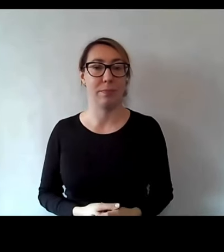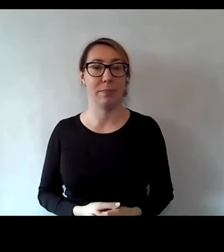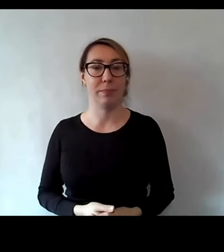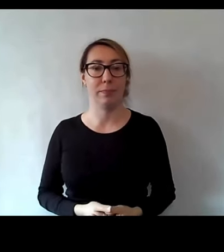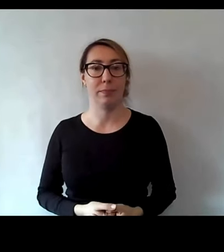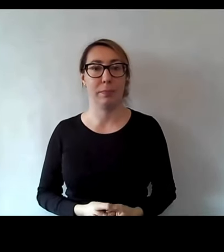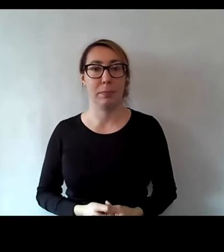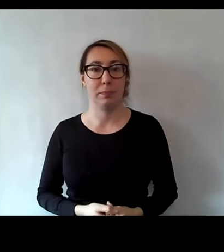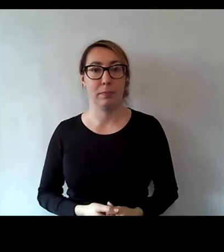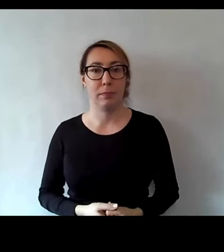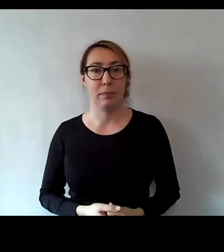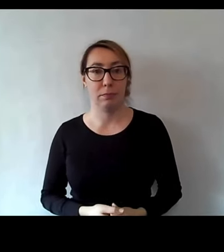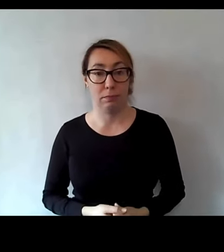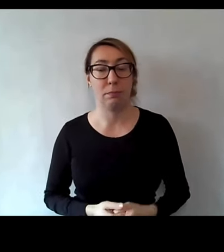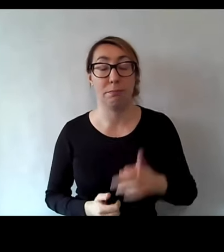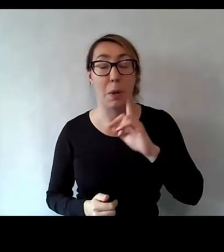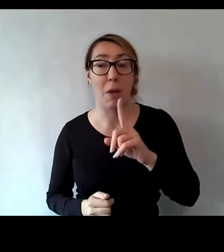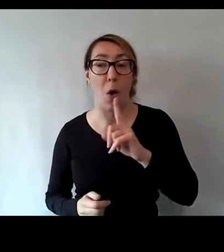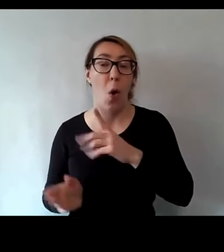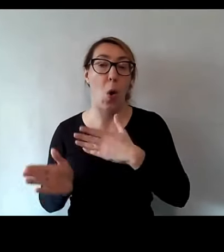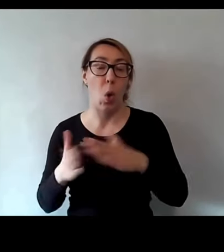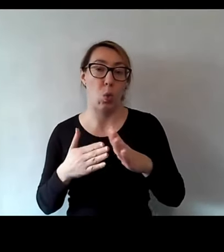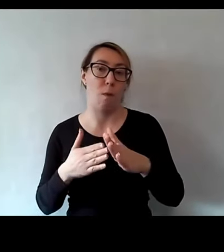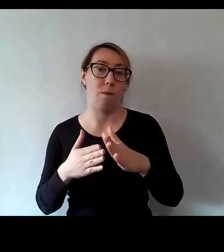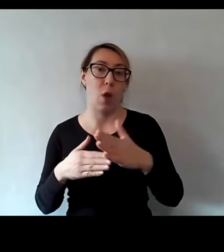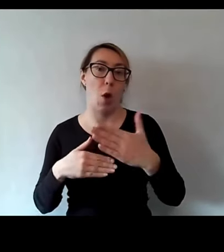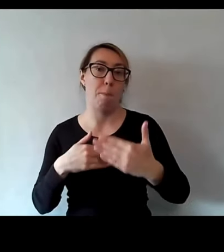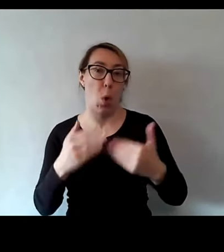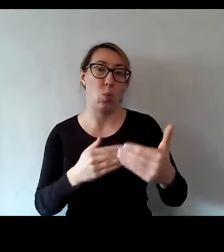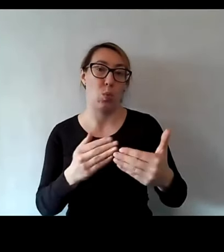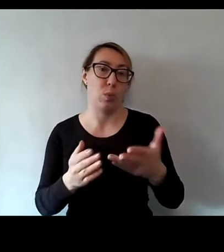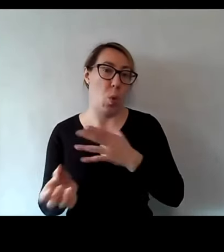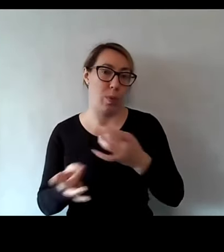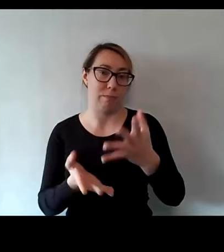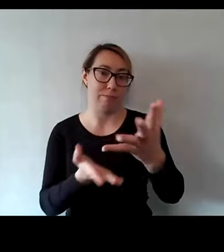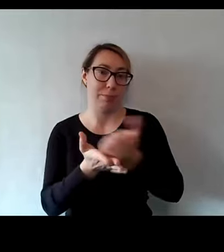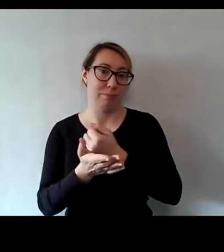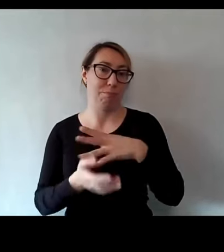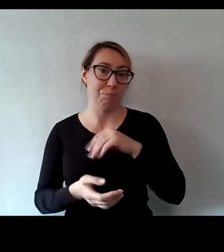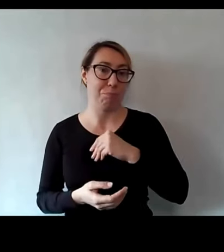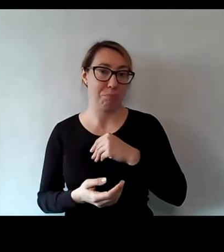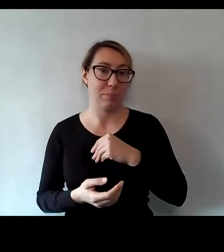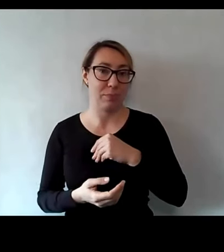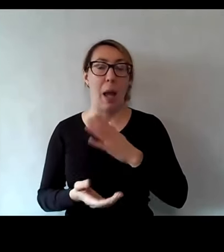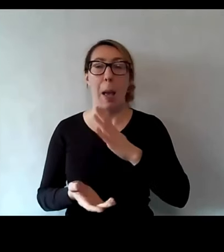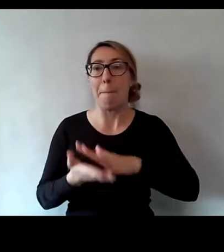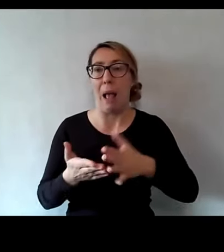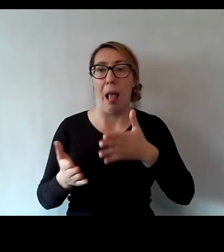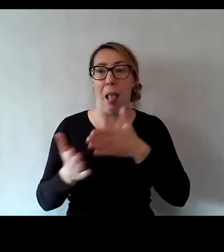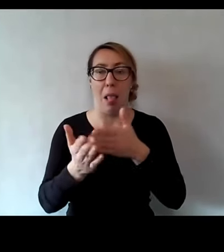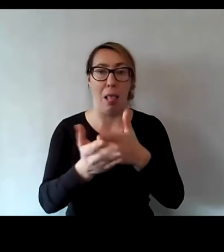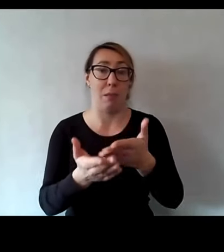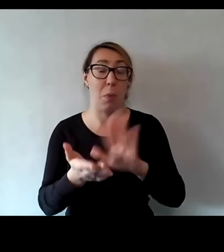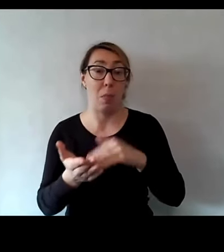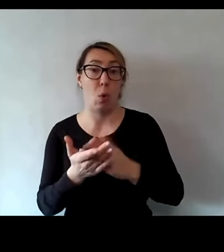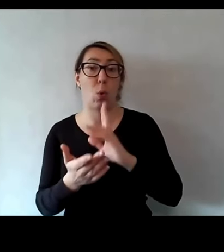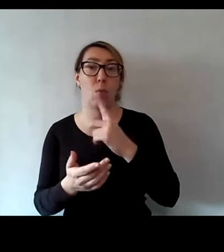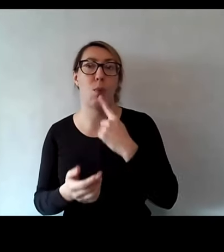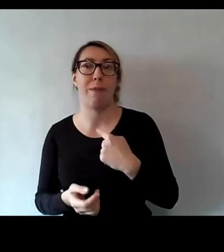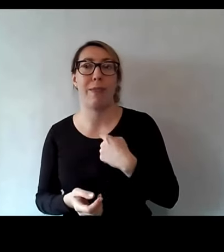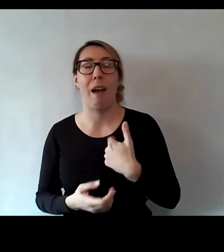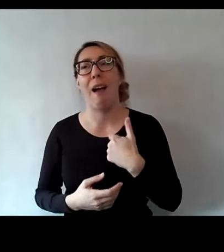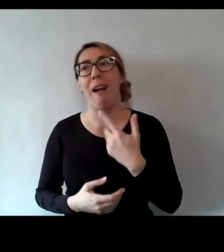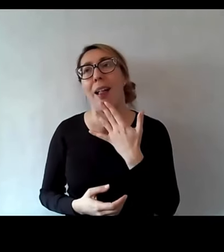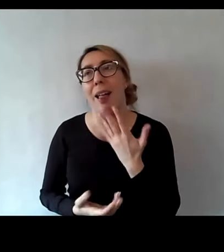Tak, gotowy produkt w zasięgu ręki praktycznie. Bez ograniczeń, bo jeżeli ktoś powie, a ja